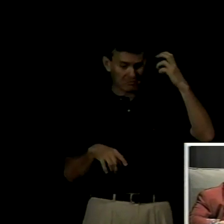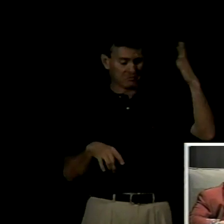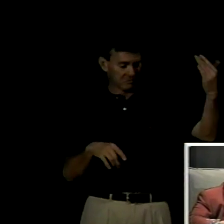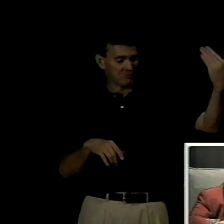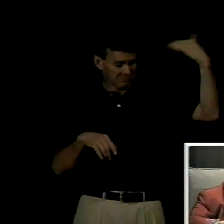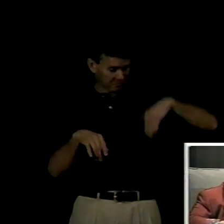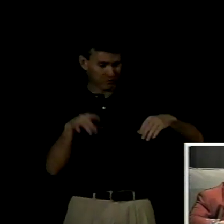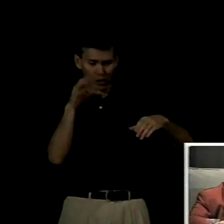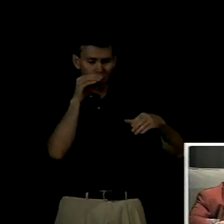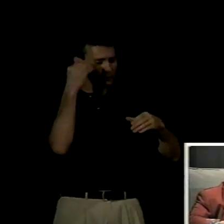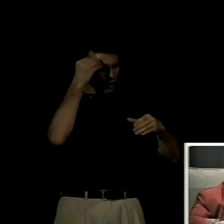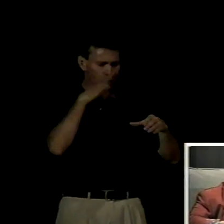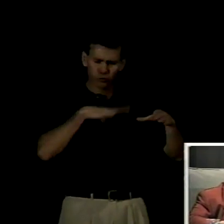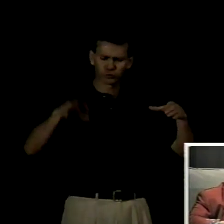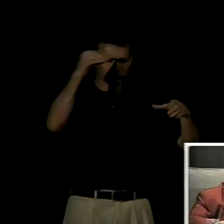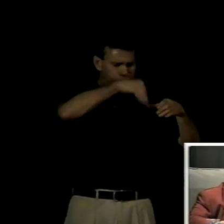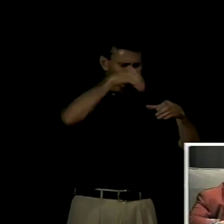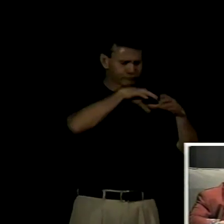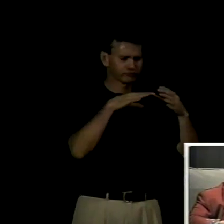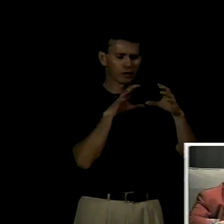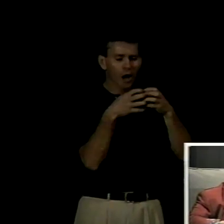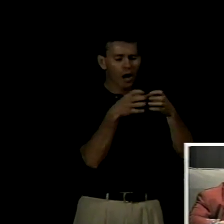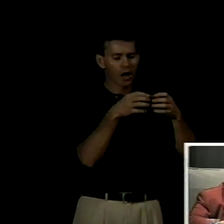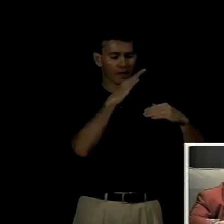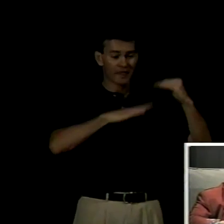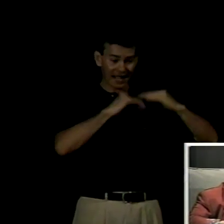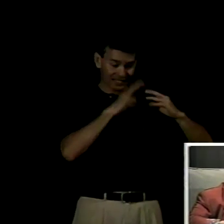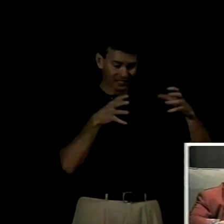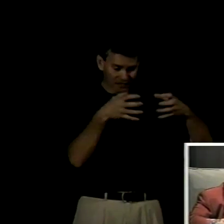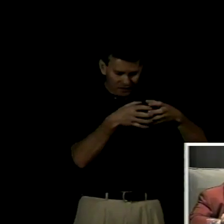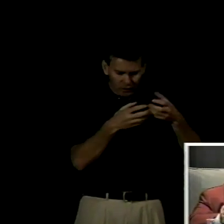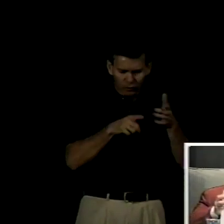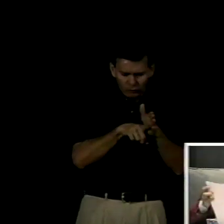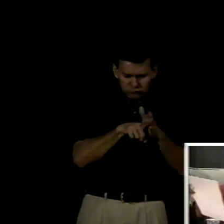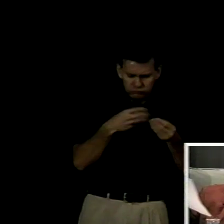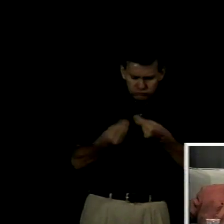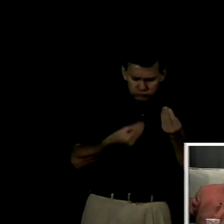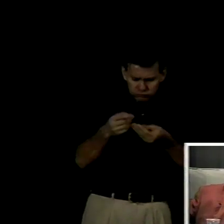psicólogos lo que permitió brindar una visión más global y profunda de la temática